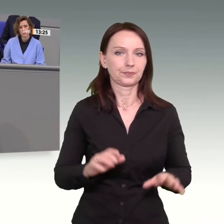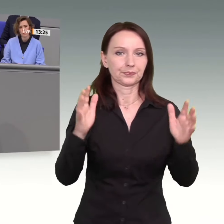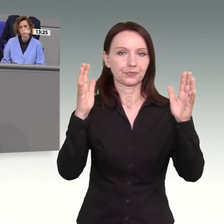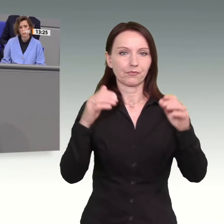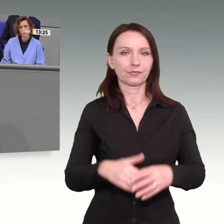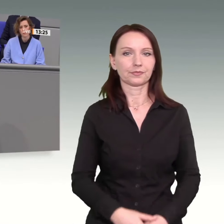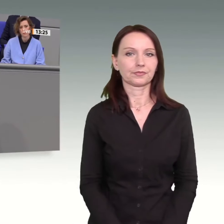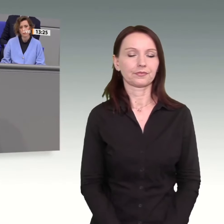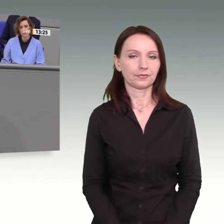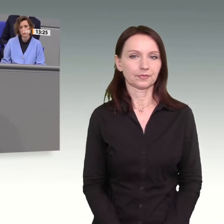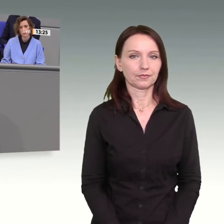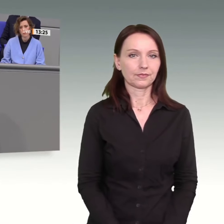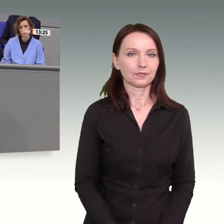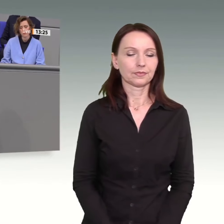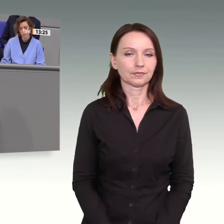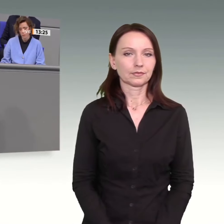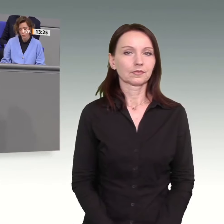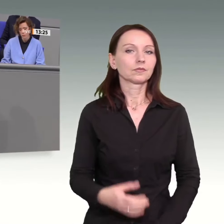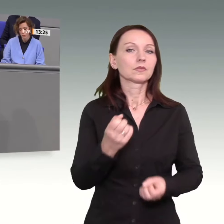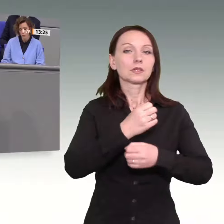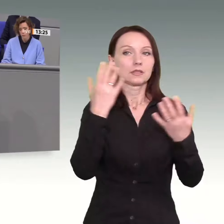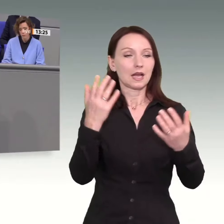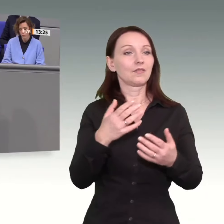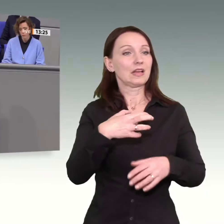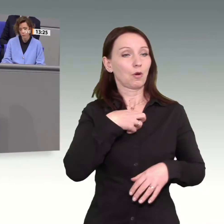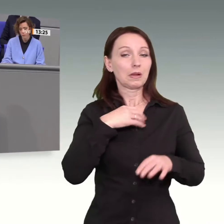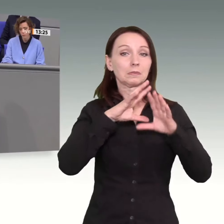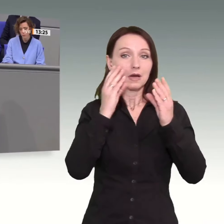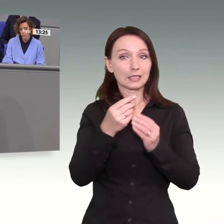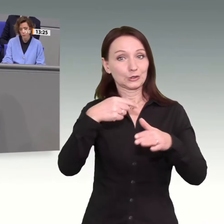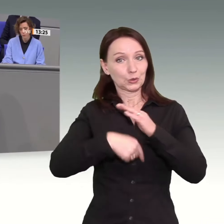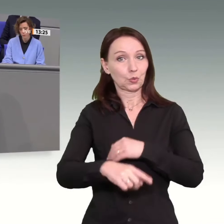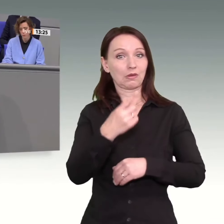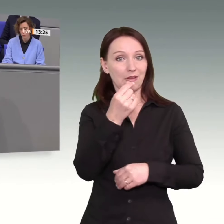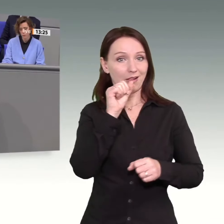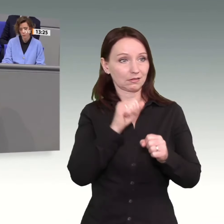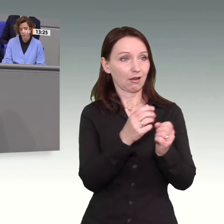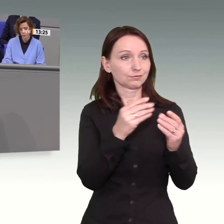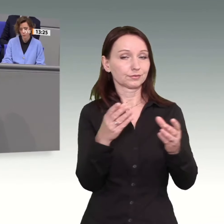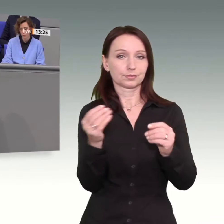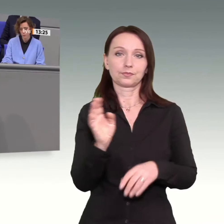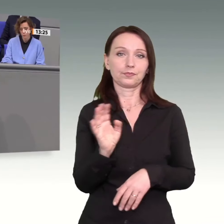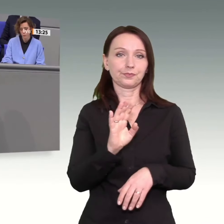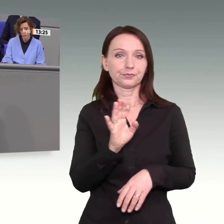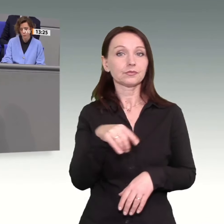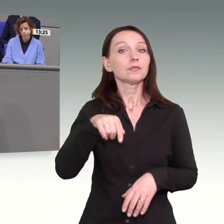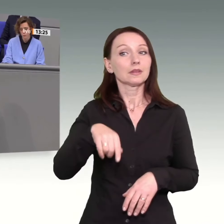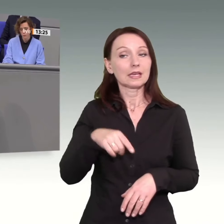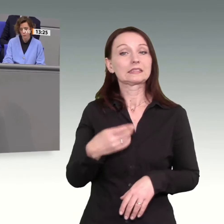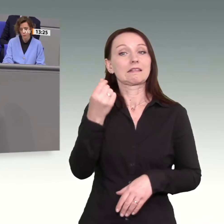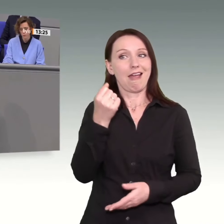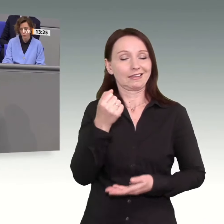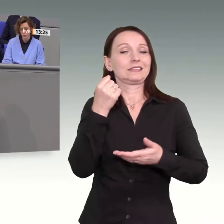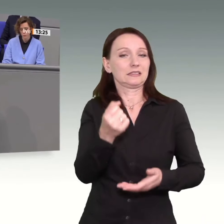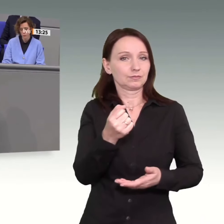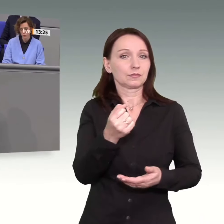ist auch, dass wir nicht alles mit Geld klären können und dass die Mobilisierung von Geld in der jetzigen Situation nicht das einzige Rezept ist.